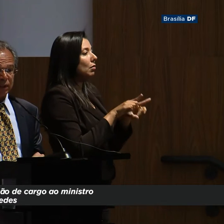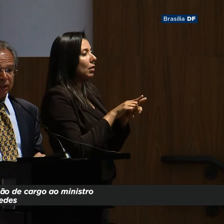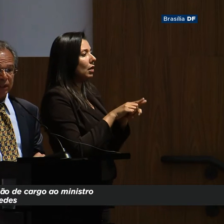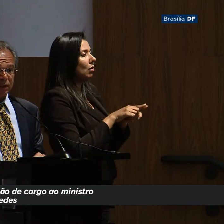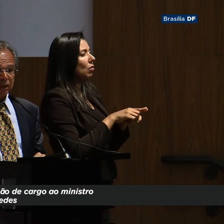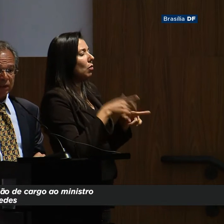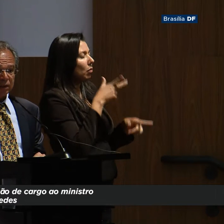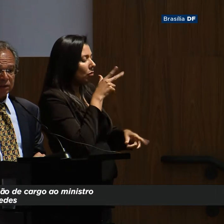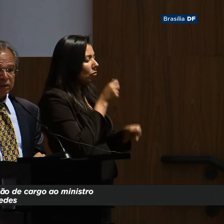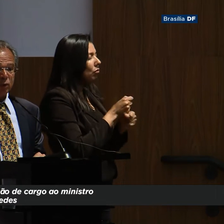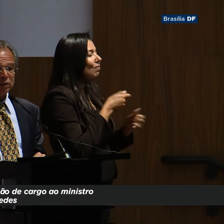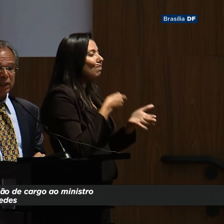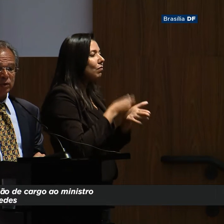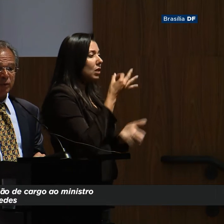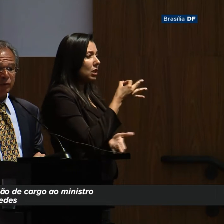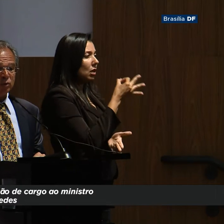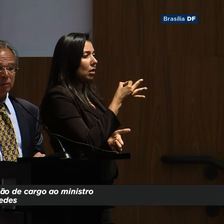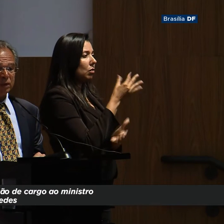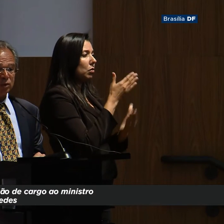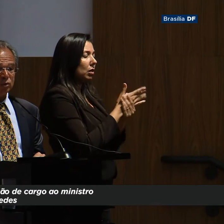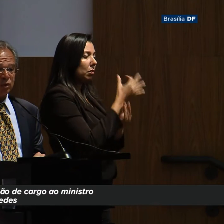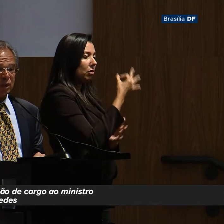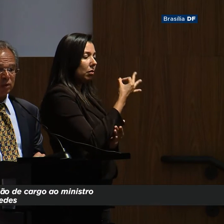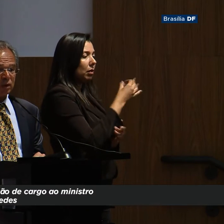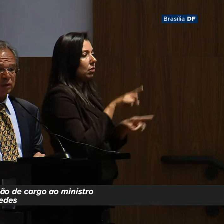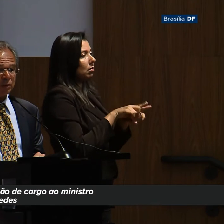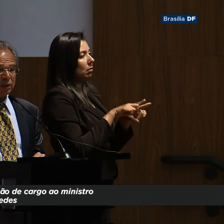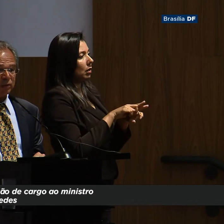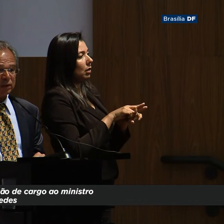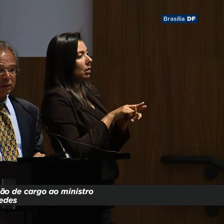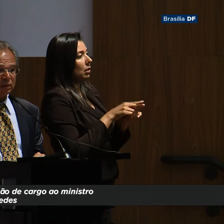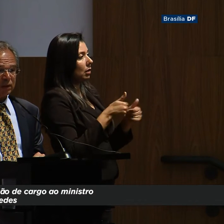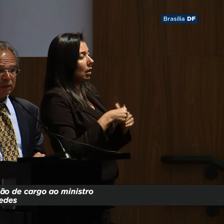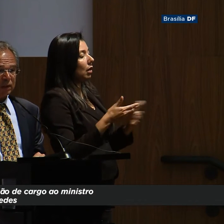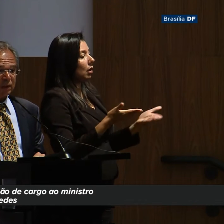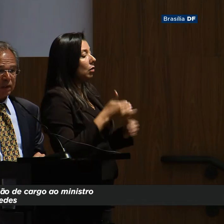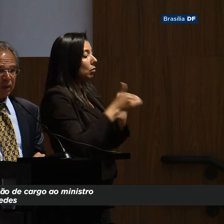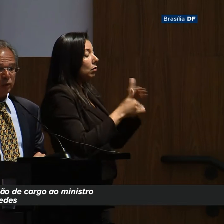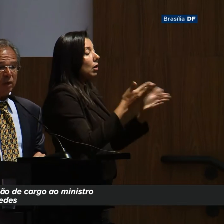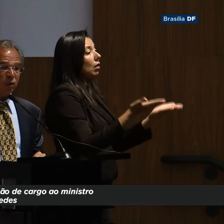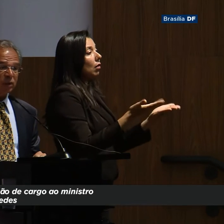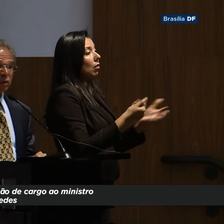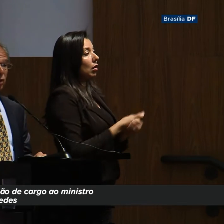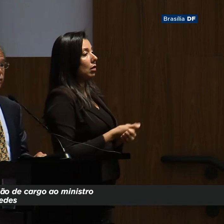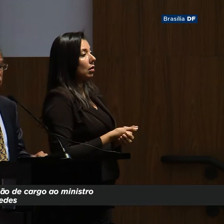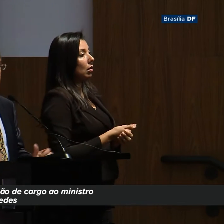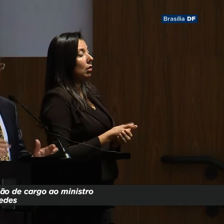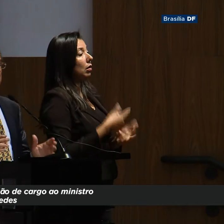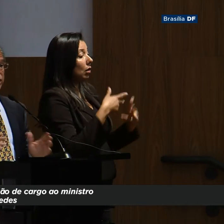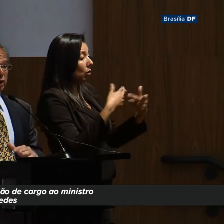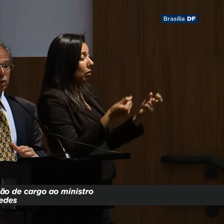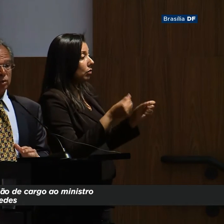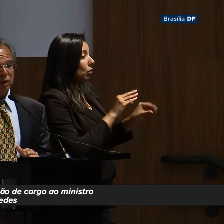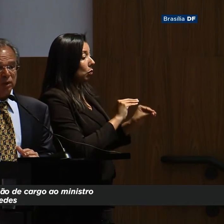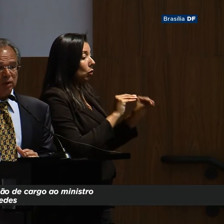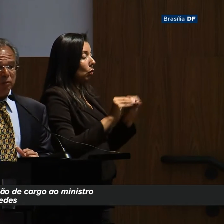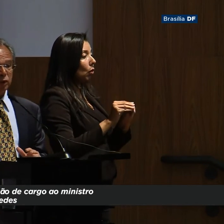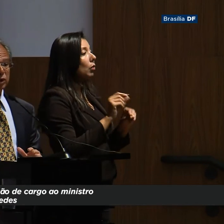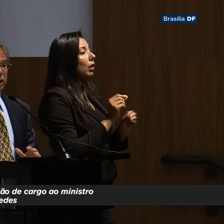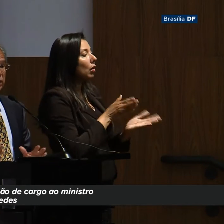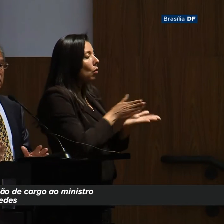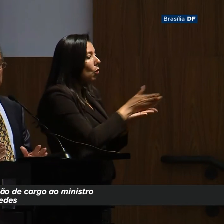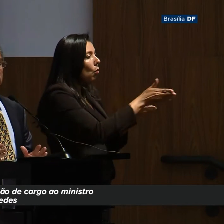solidez desse processo de aperfeiçoamento institucional que nós estamos atravessando. A única coisa que houve foi uma mudança de eixo.